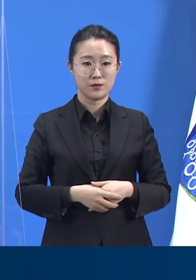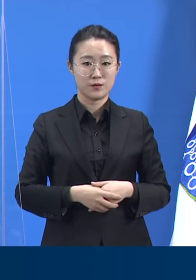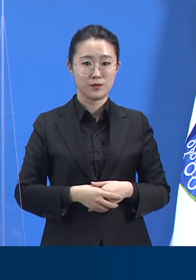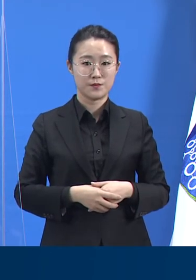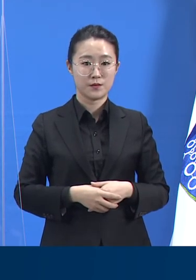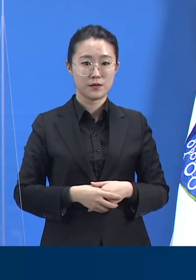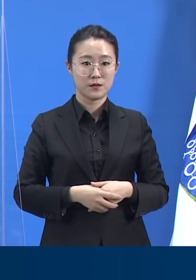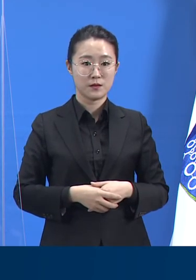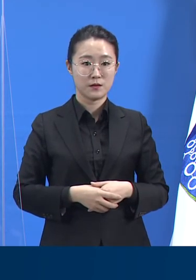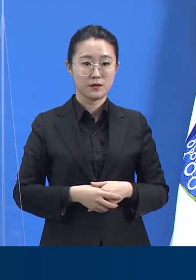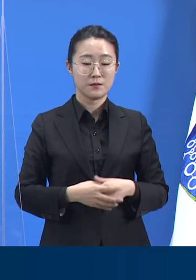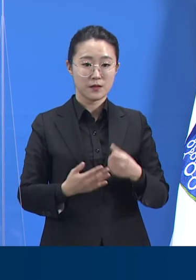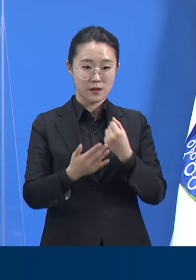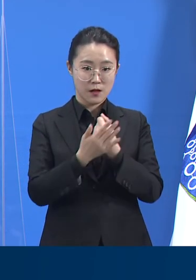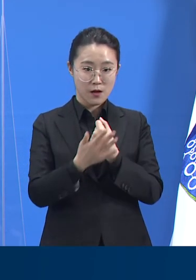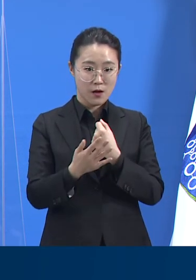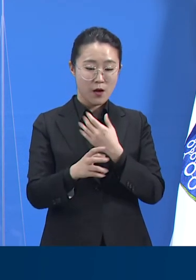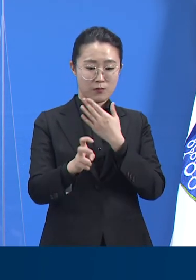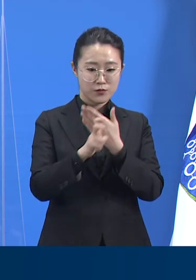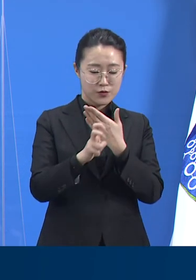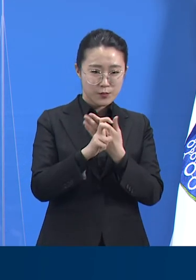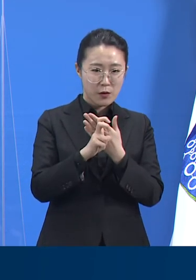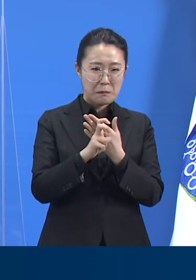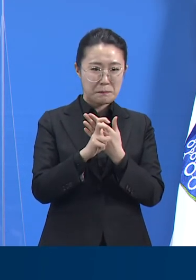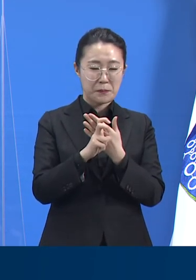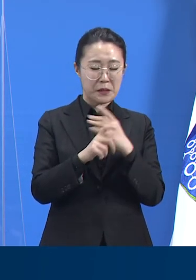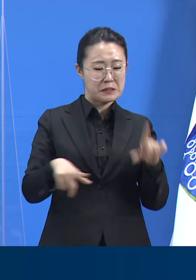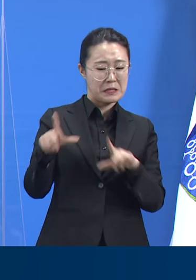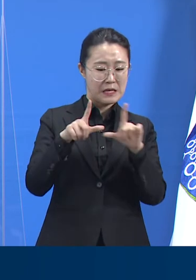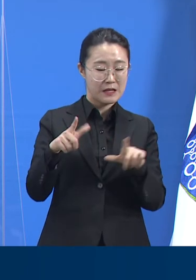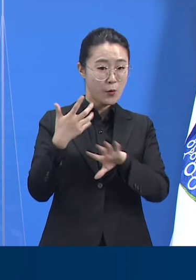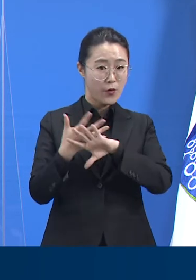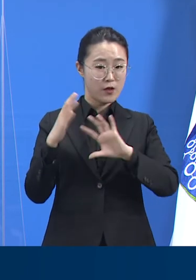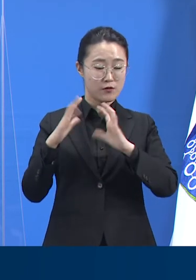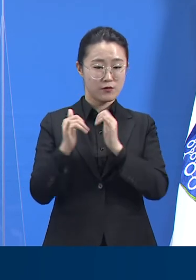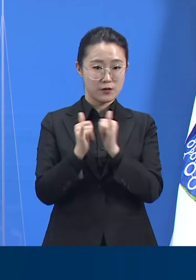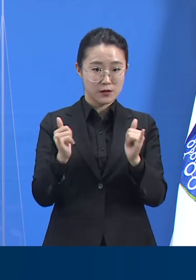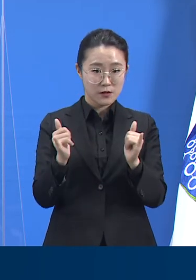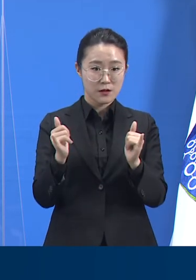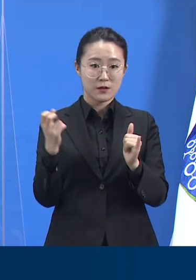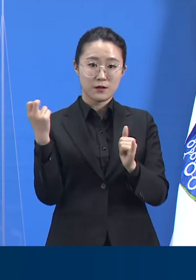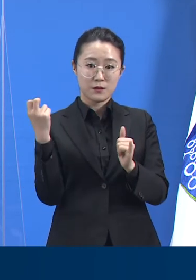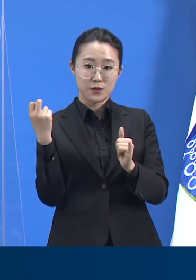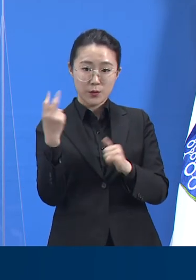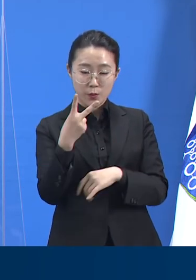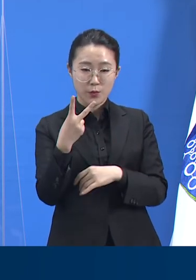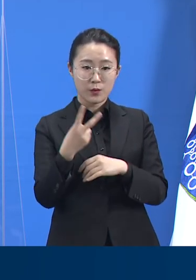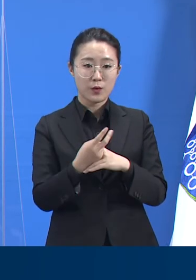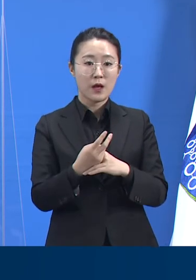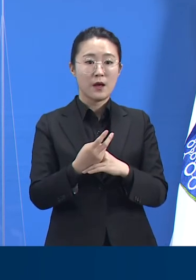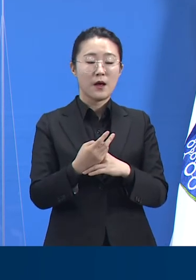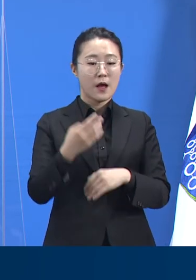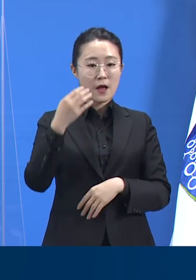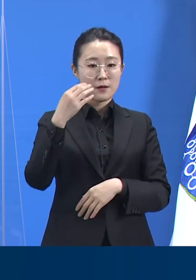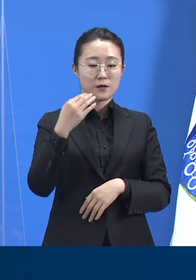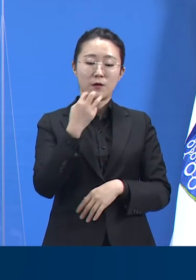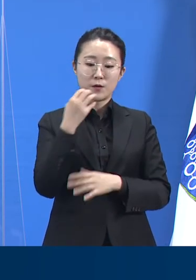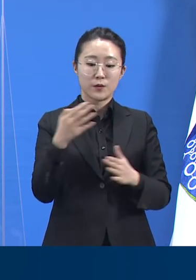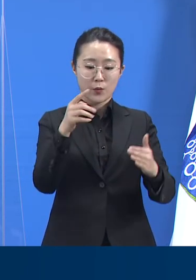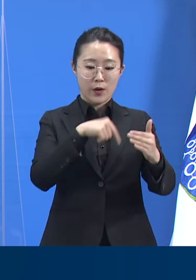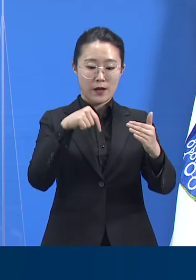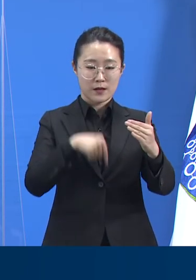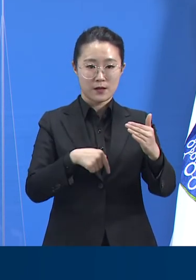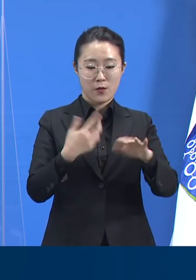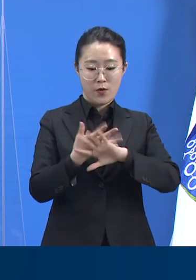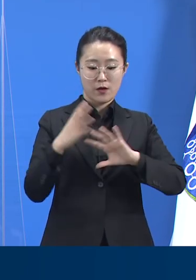이에 따라 불법 체류자를 포함한 도내 1인 이상 외국인 근로자를 고용하고 있는 사업주는 근로자가